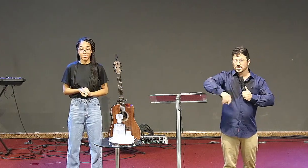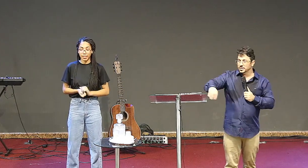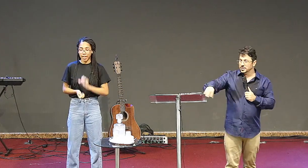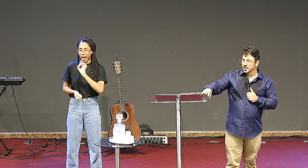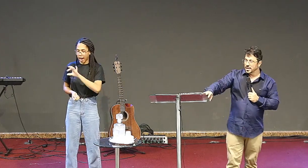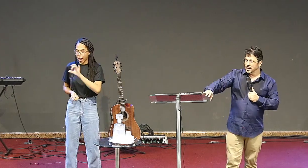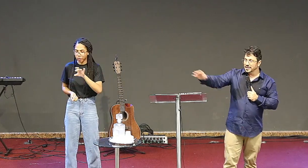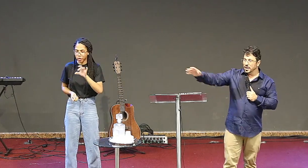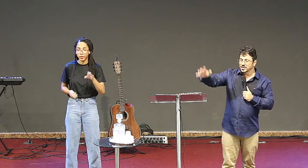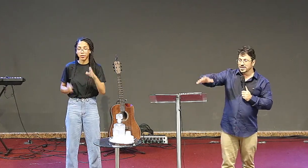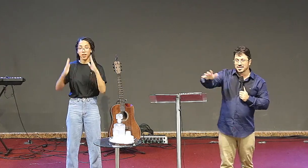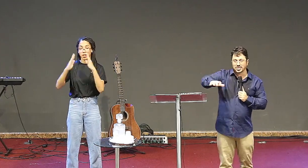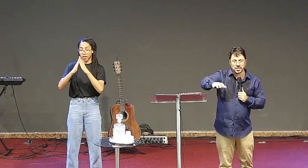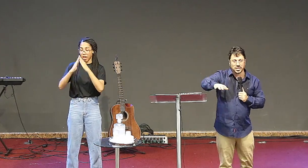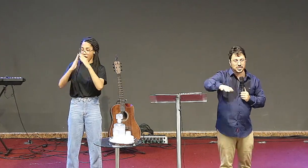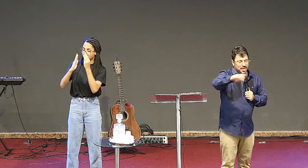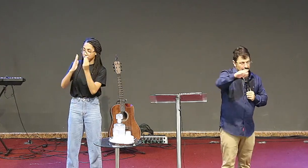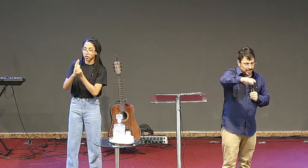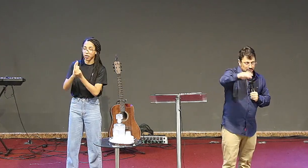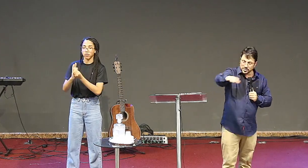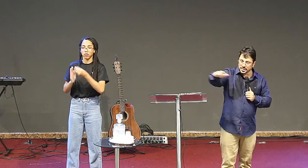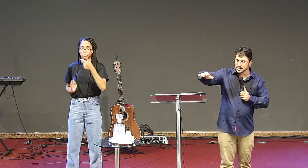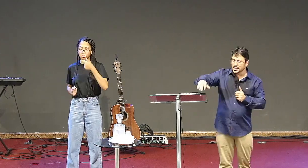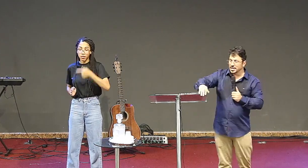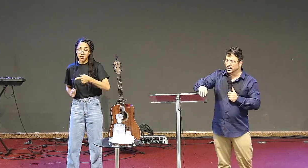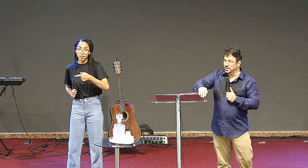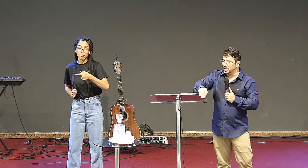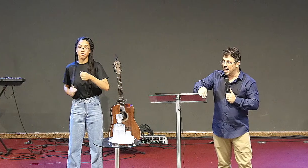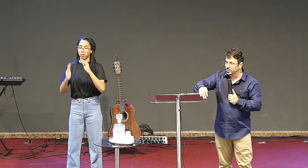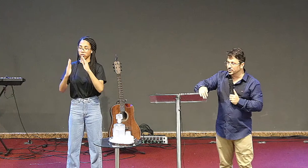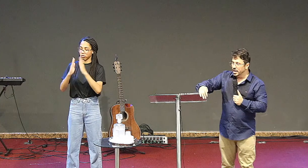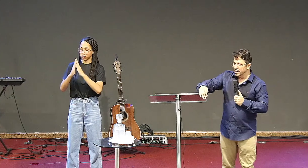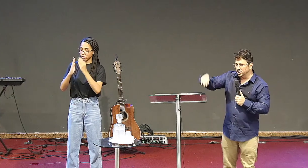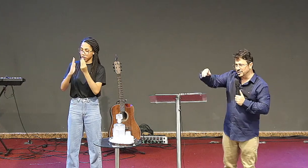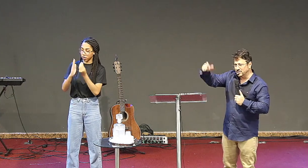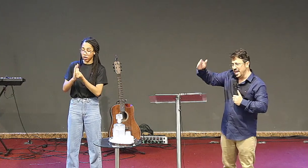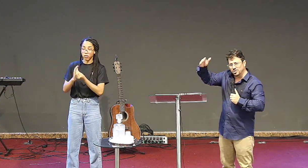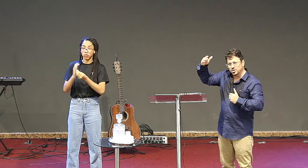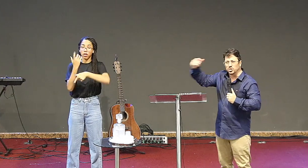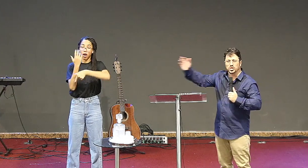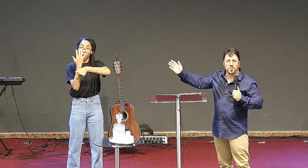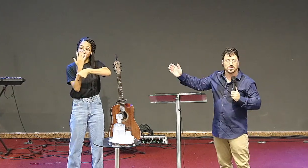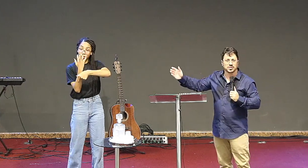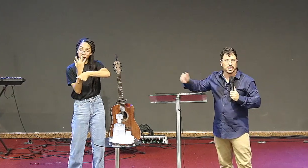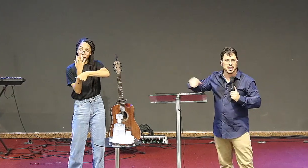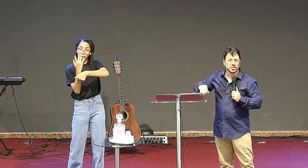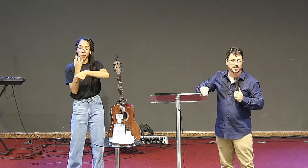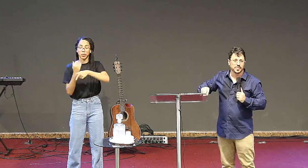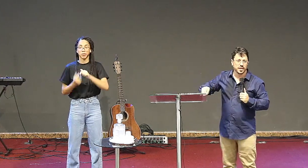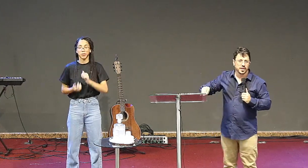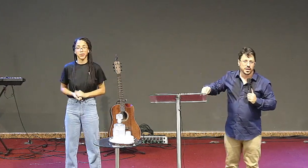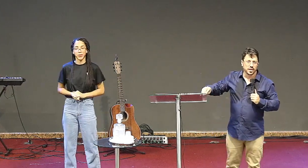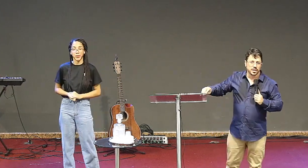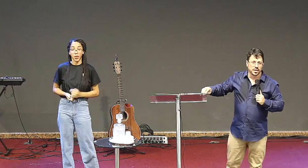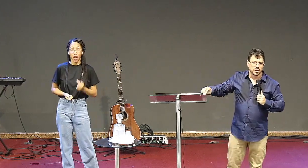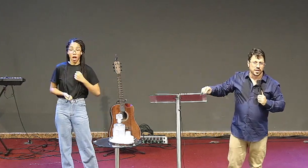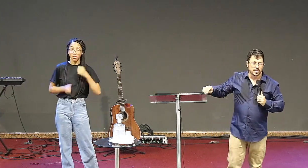igrejas, cada uma das sete igrejas, era cada um daqueles sete candelabros, e eu já ensinei isso em outros momentos da igreja,